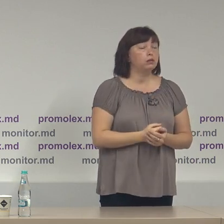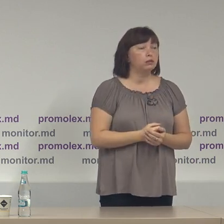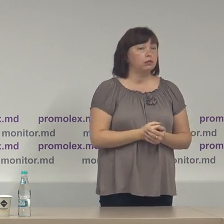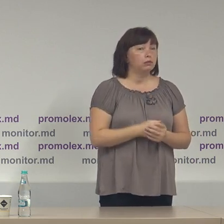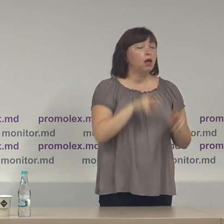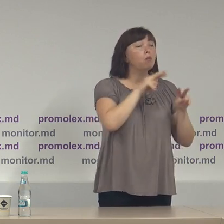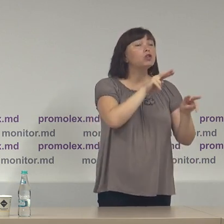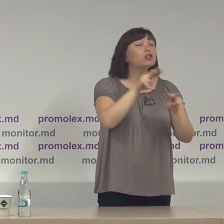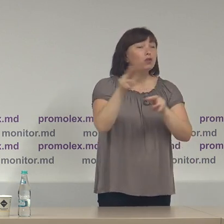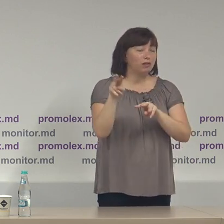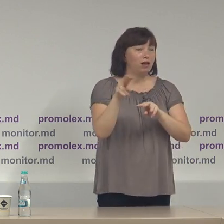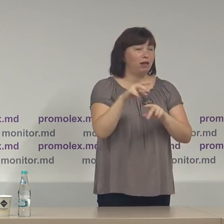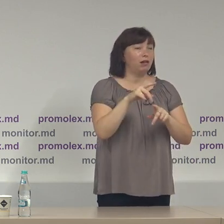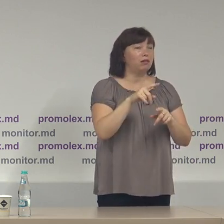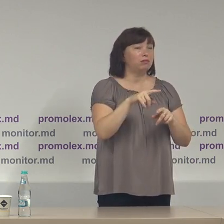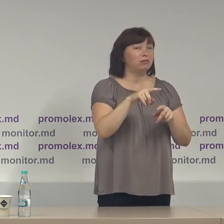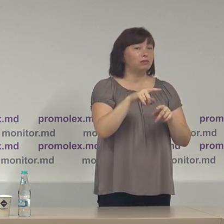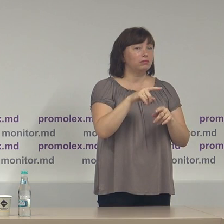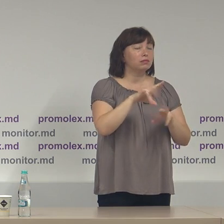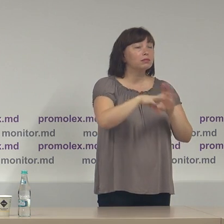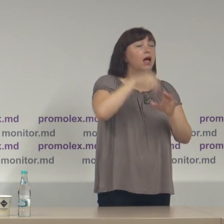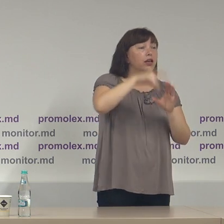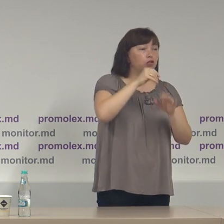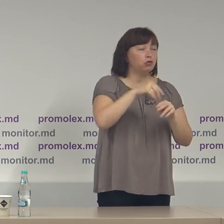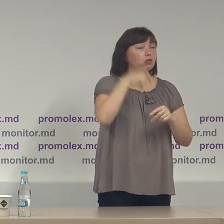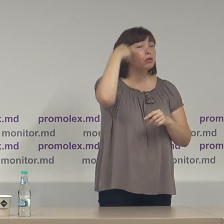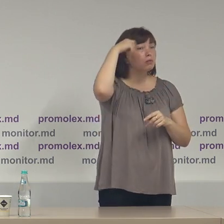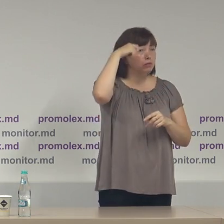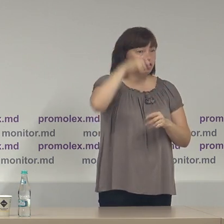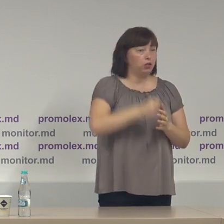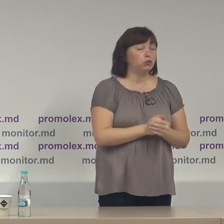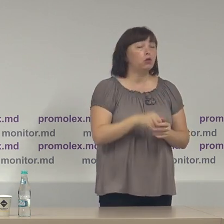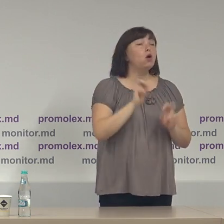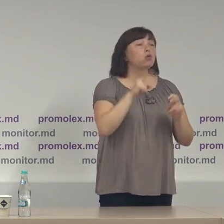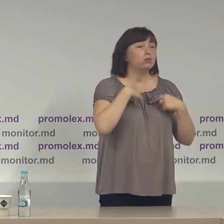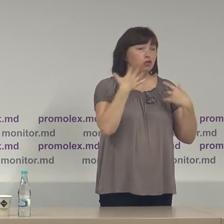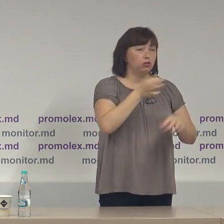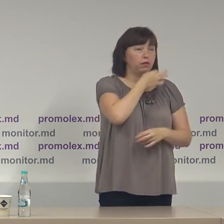monitorizarea campaniei pentru funcție de președinte a Republicii Moldova După cum ziceam